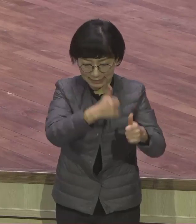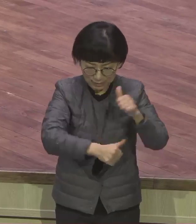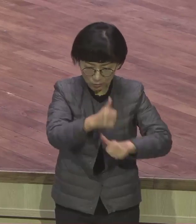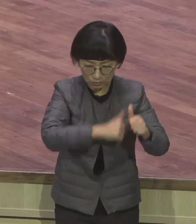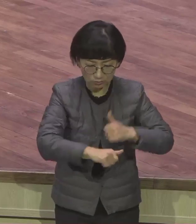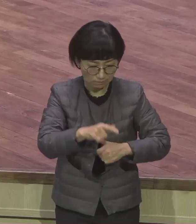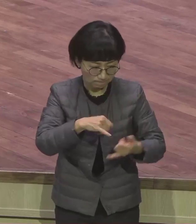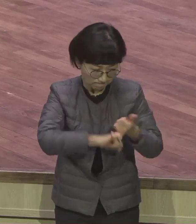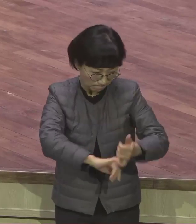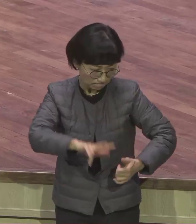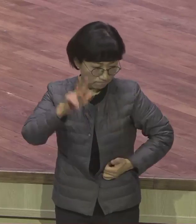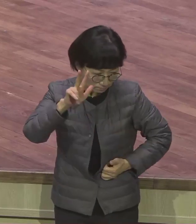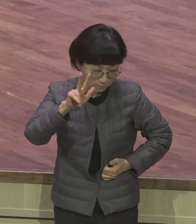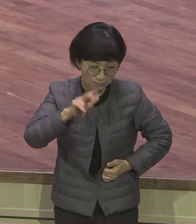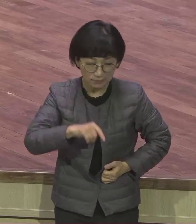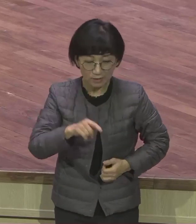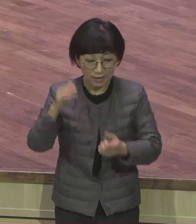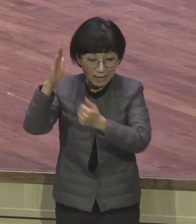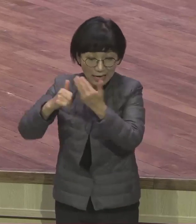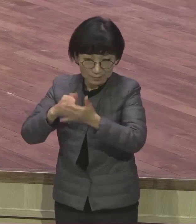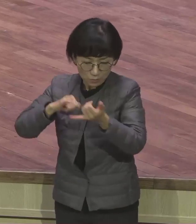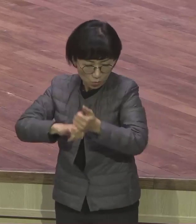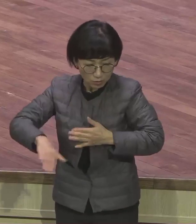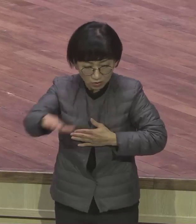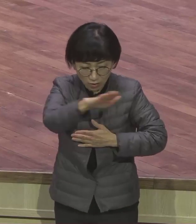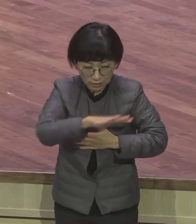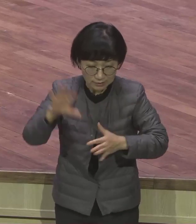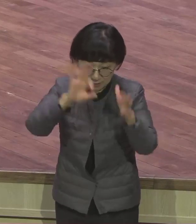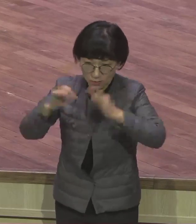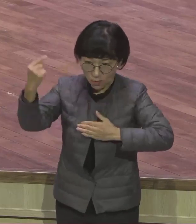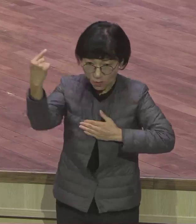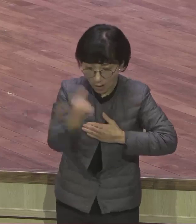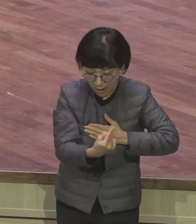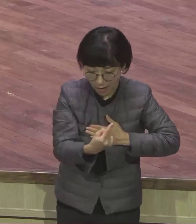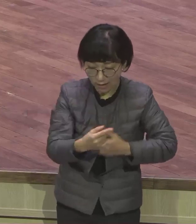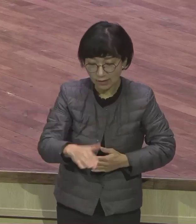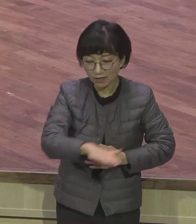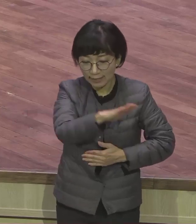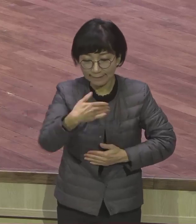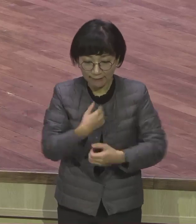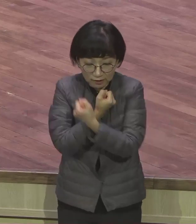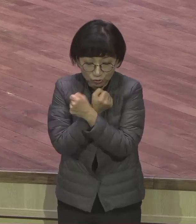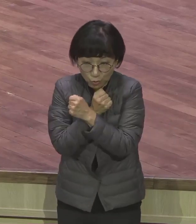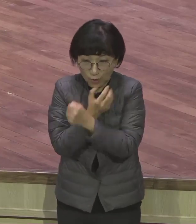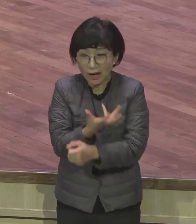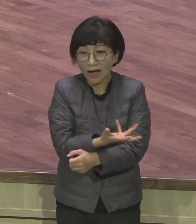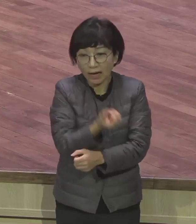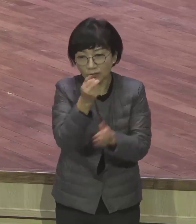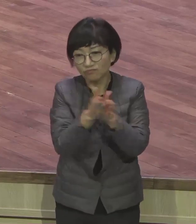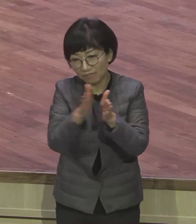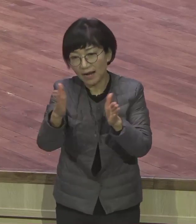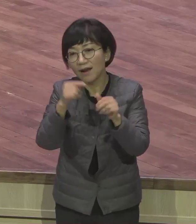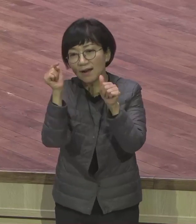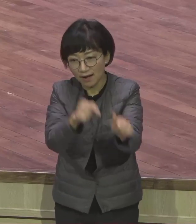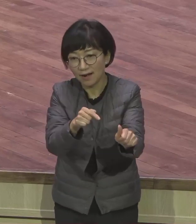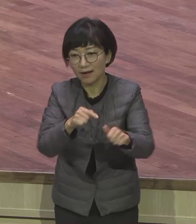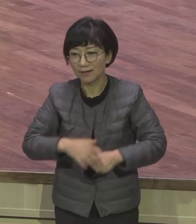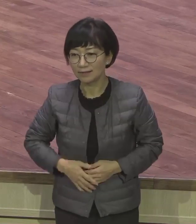이러기를 하나님이 반드시 너희를 찾아오시리니 너희는 내 유고를 여기서 가지고 나가라 하였습니다 무슨